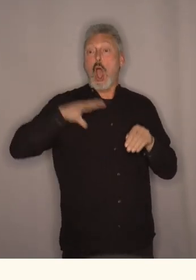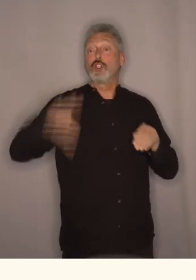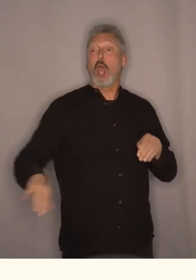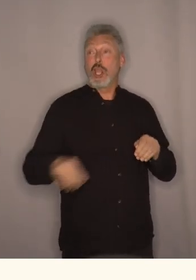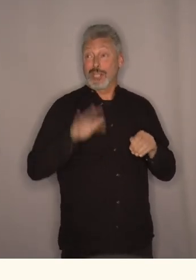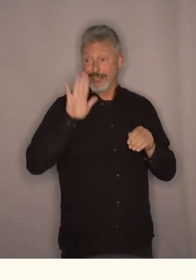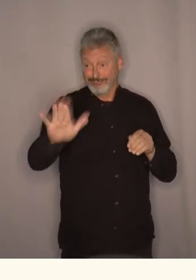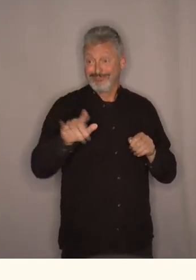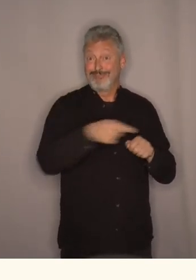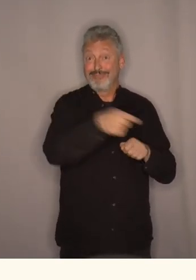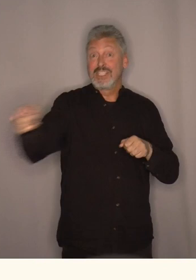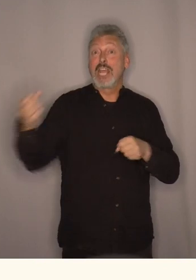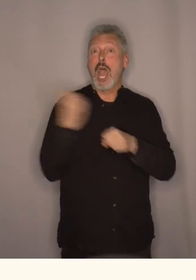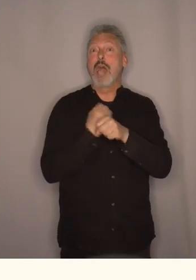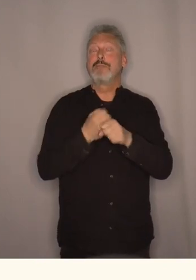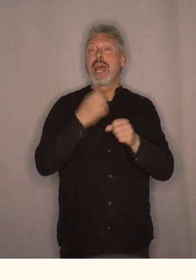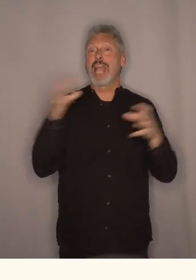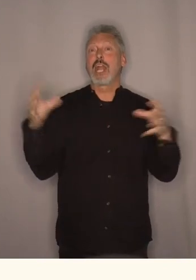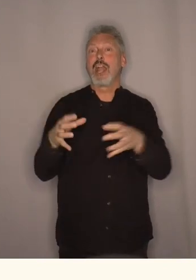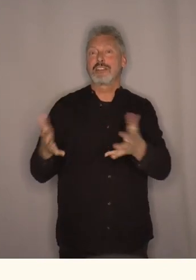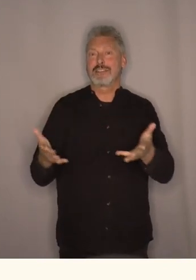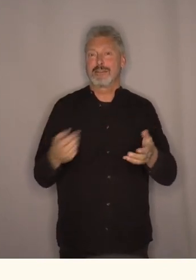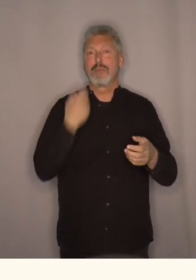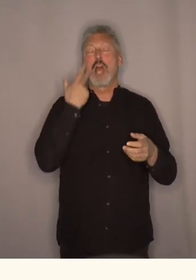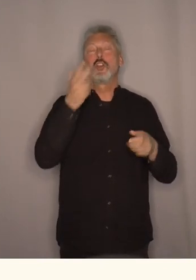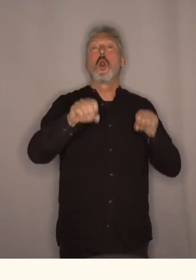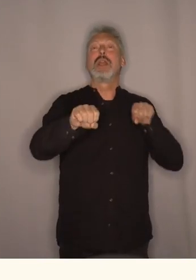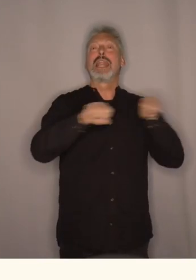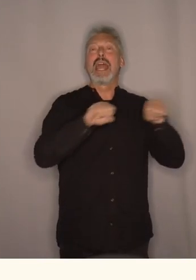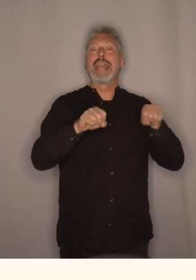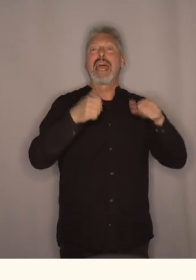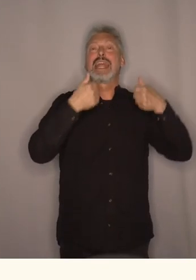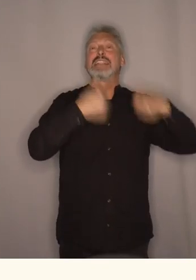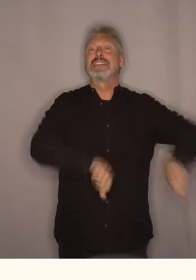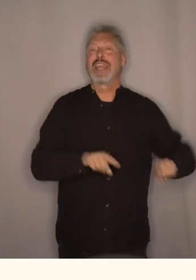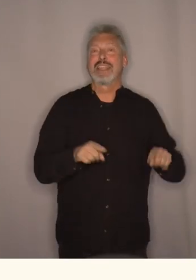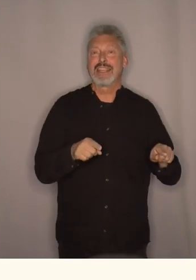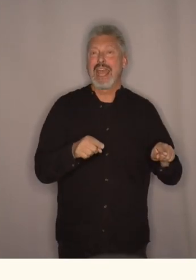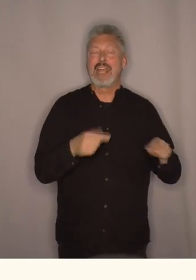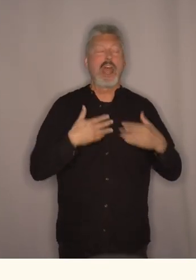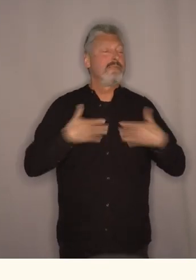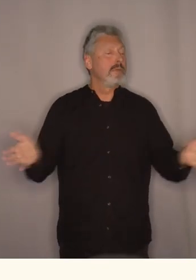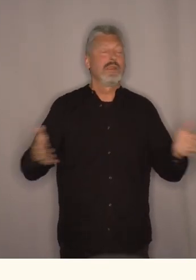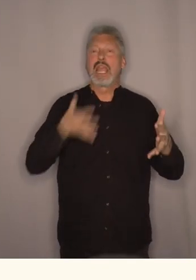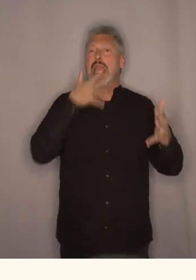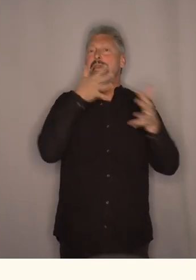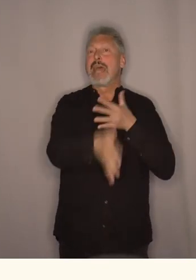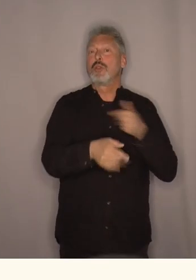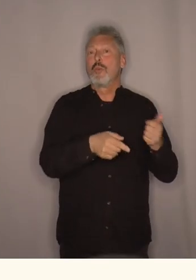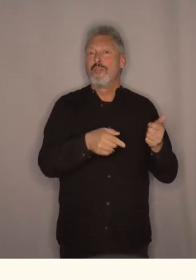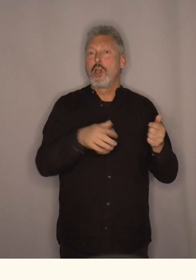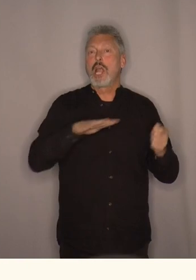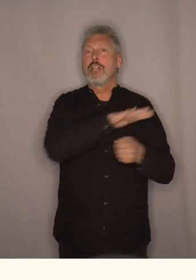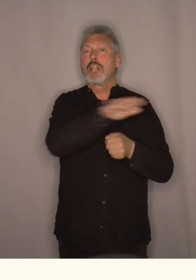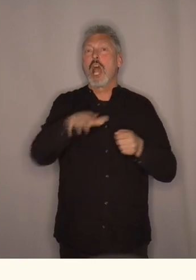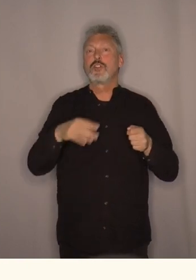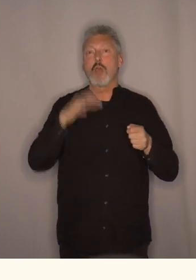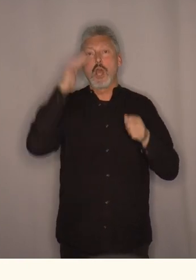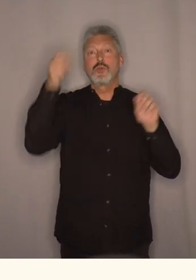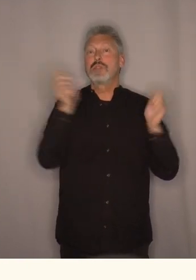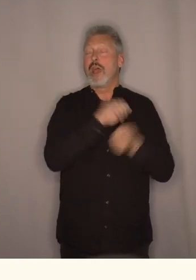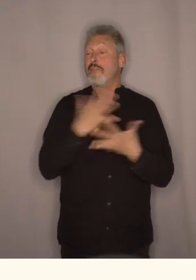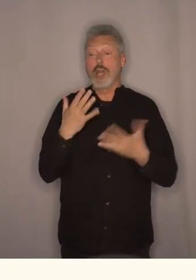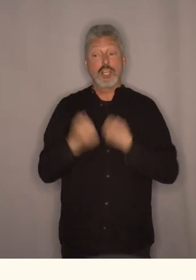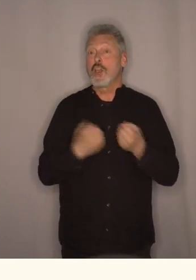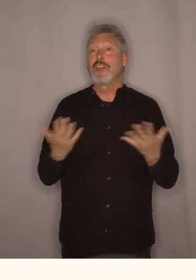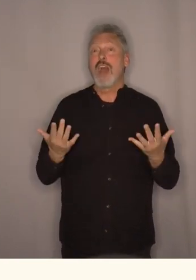døtrene til arbeiderklassen. Men når regjeringen har sviktet, og ikke vil gjennomføre en rusreform nasjonalt, ja, hva